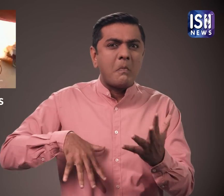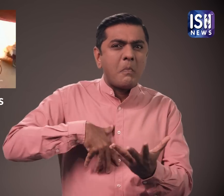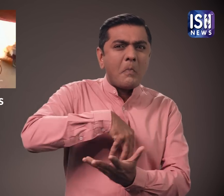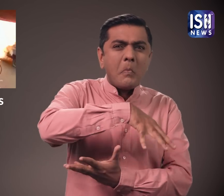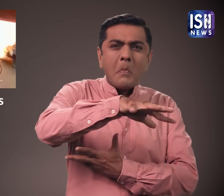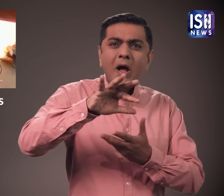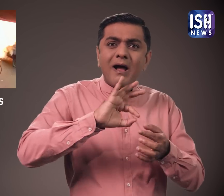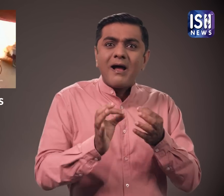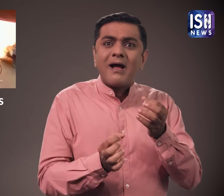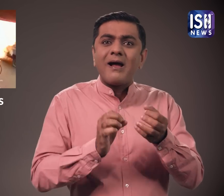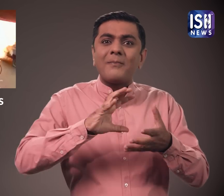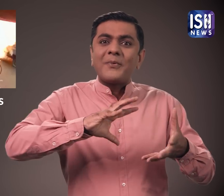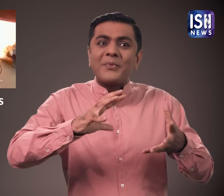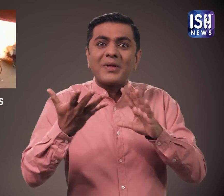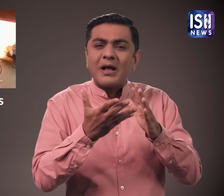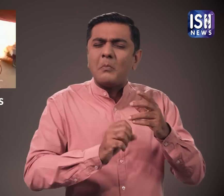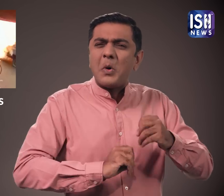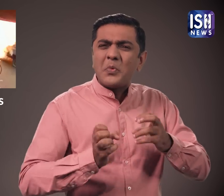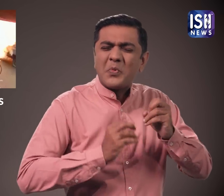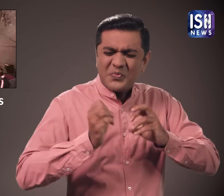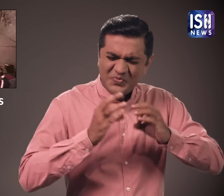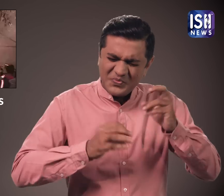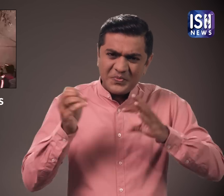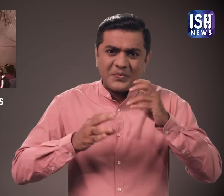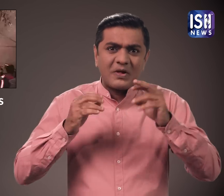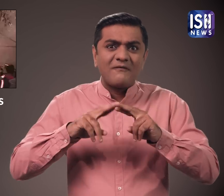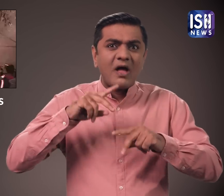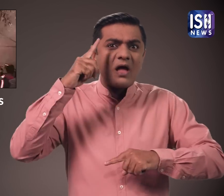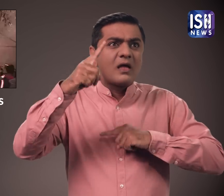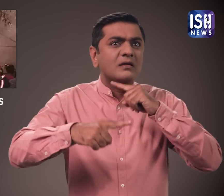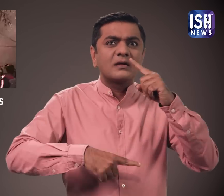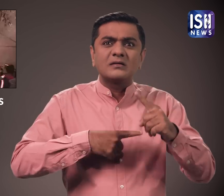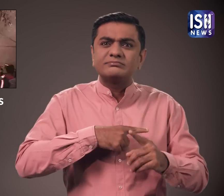इससे भीशन आग लग गई जिससे फैक्टरी जल कर खाक हो गई